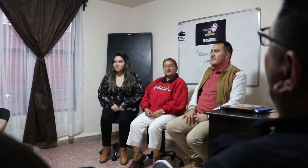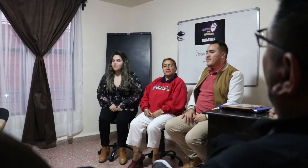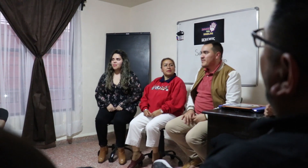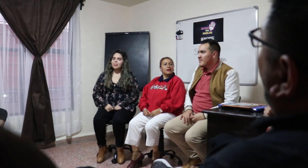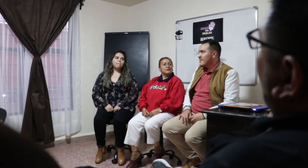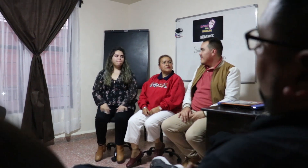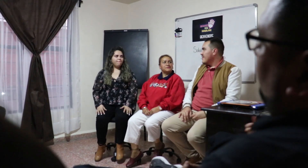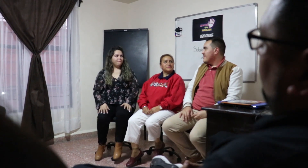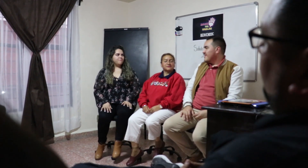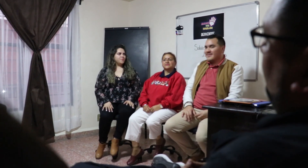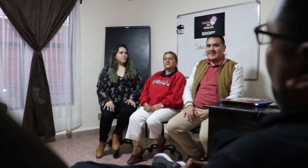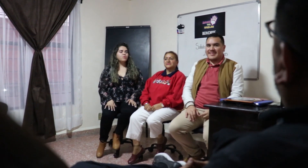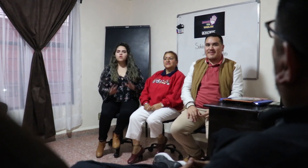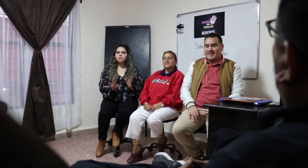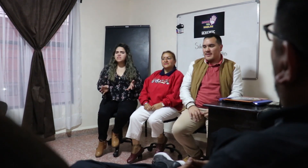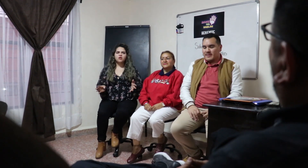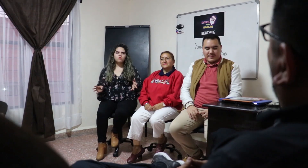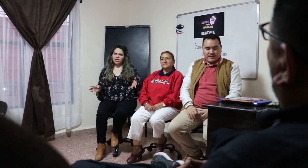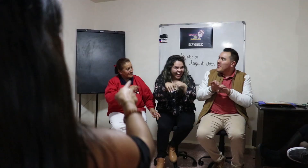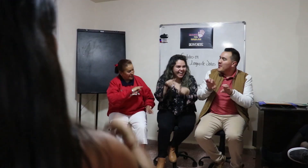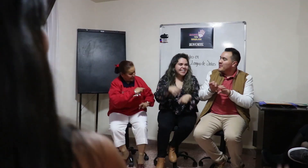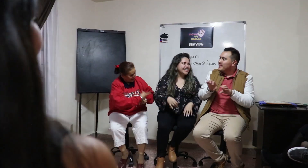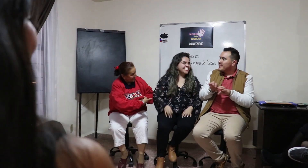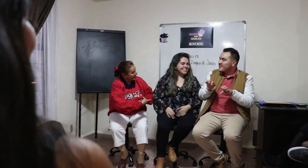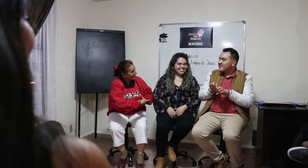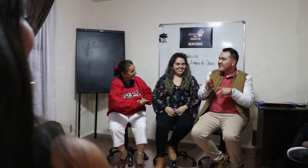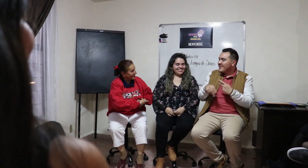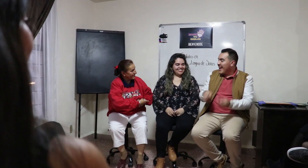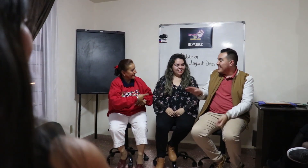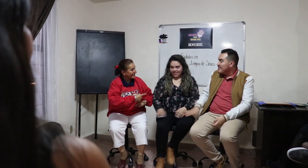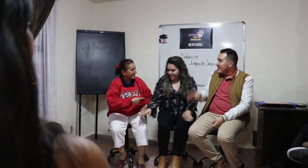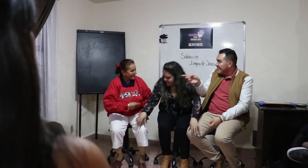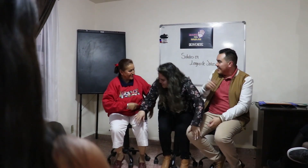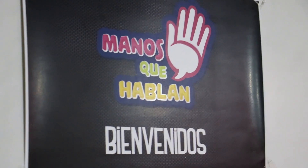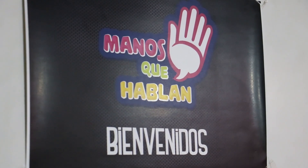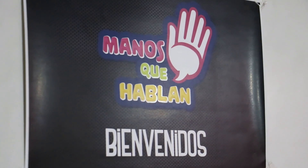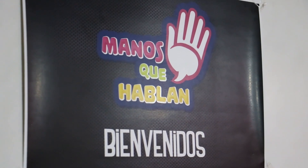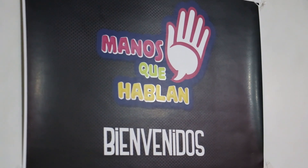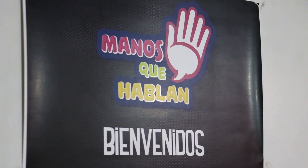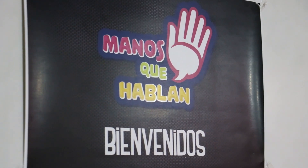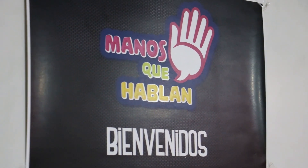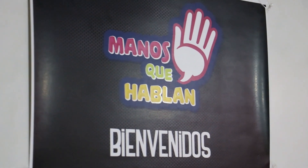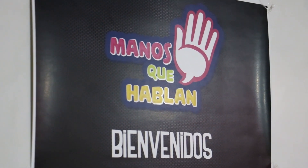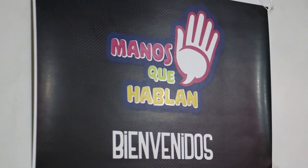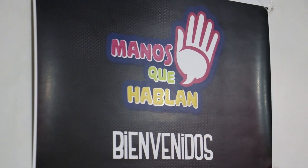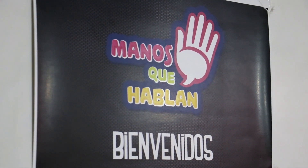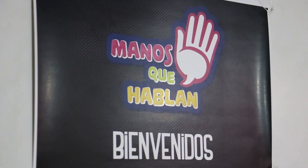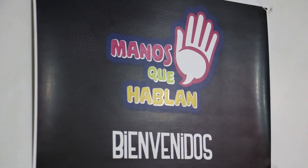familia con discapacidad auditiva. La necesidad por interactuar con los que más quiere lo llevó a crear una escuela de lenguaje de señas desde hace